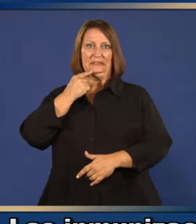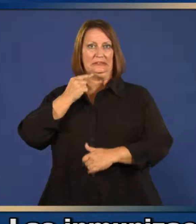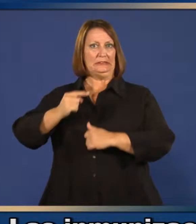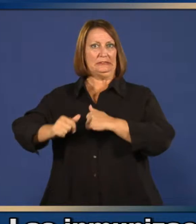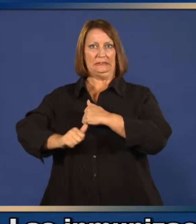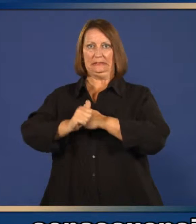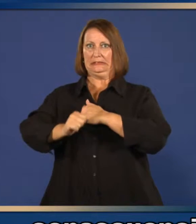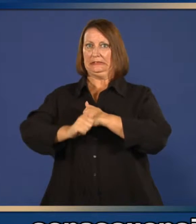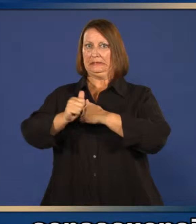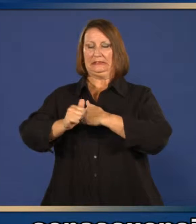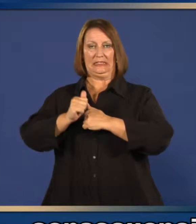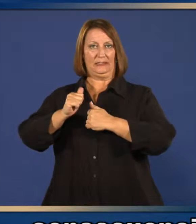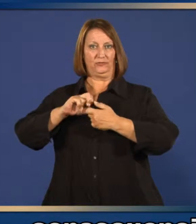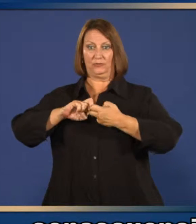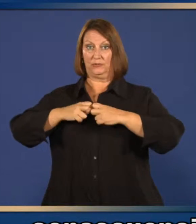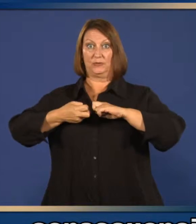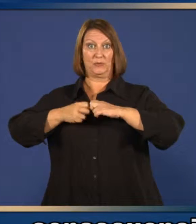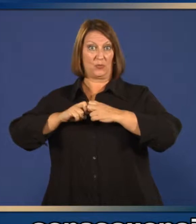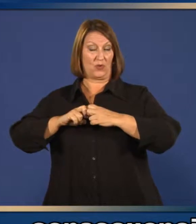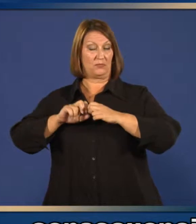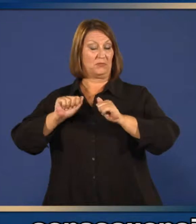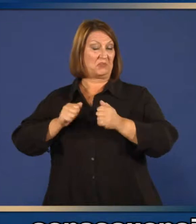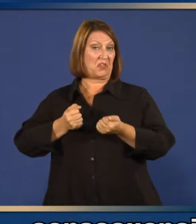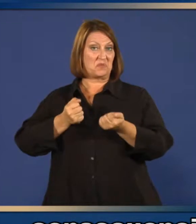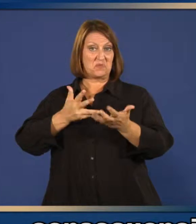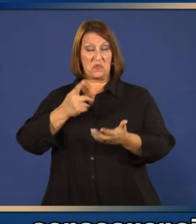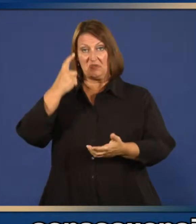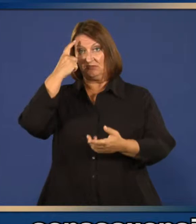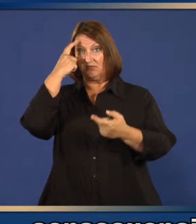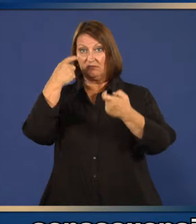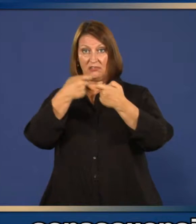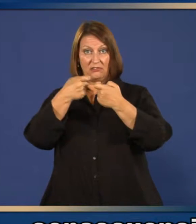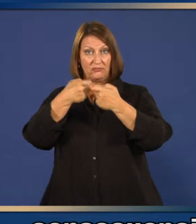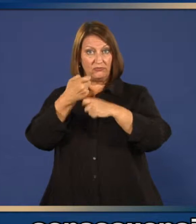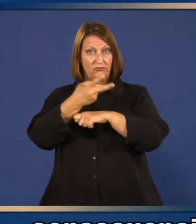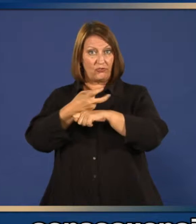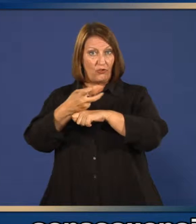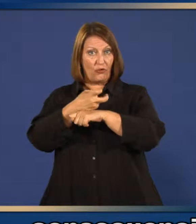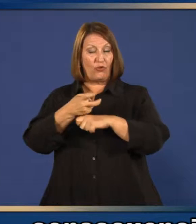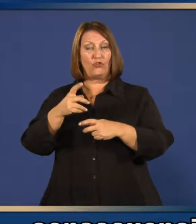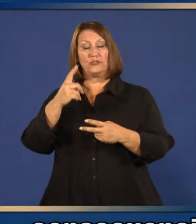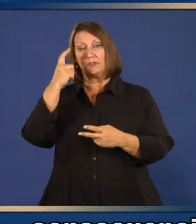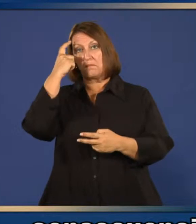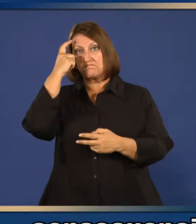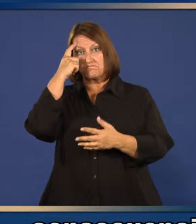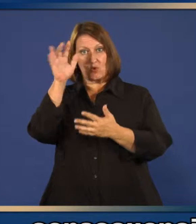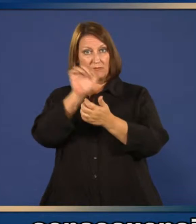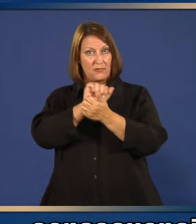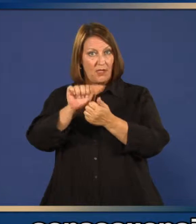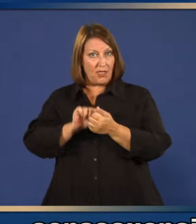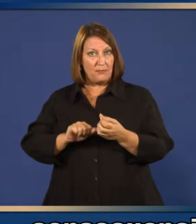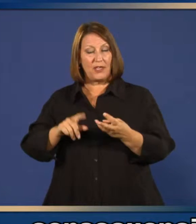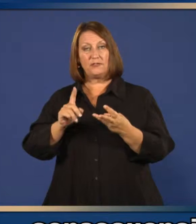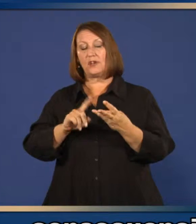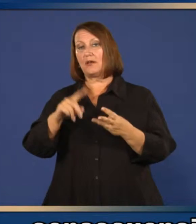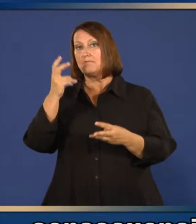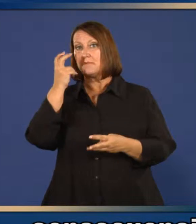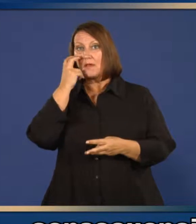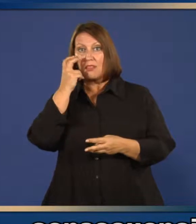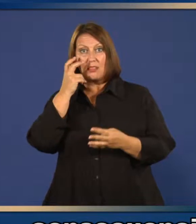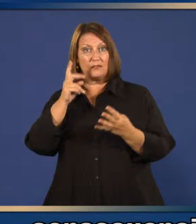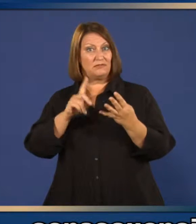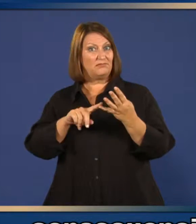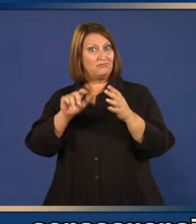pueden tener consecuencias peligrosas, entre ellas convulsiones, daño del cerebro,